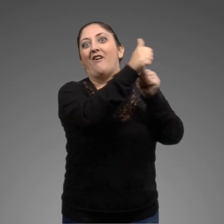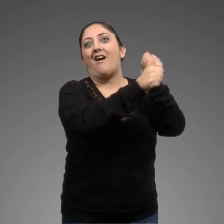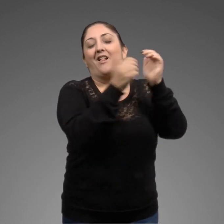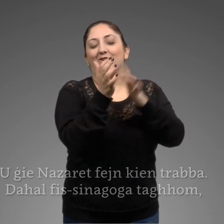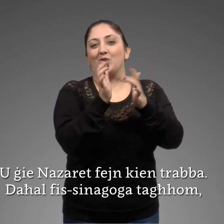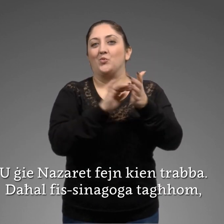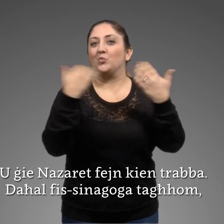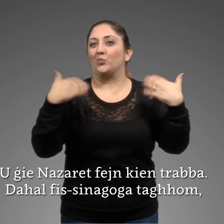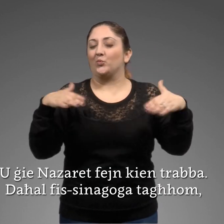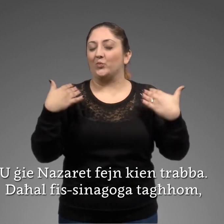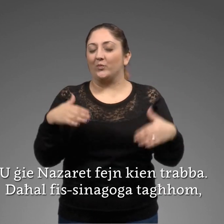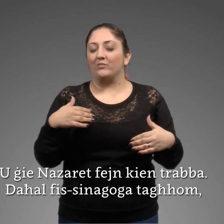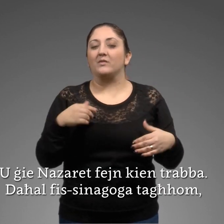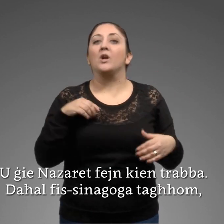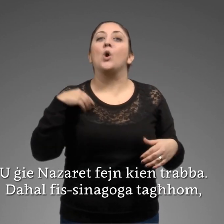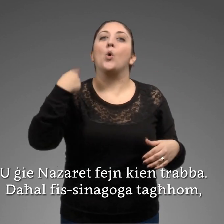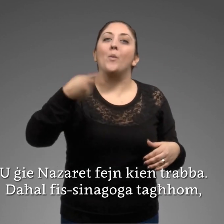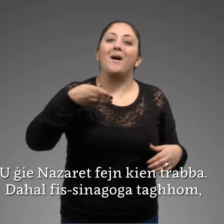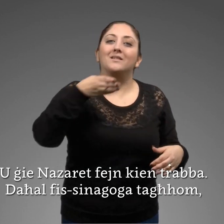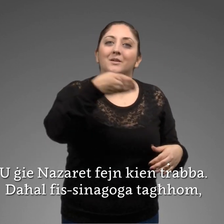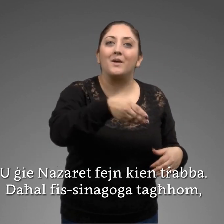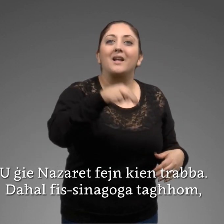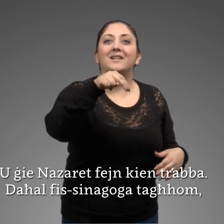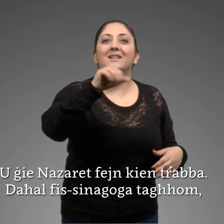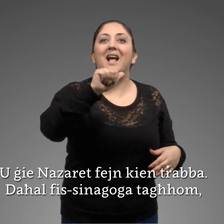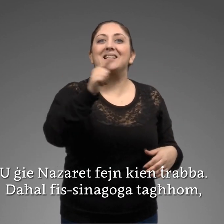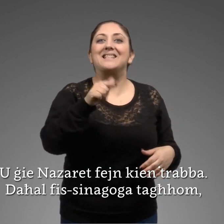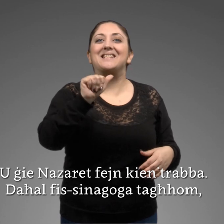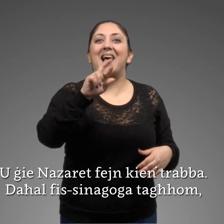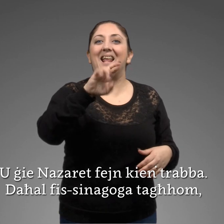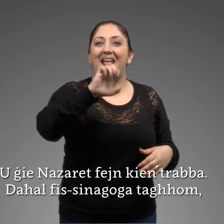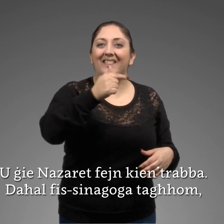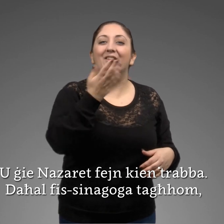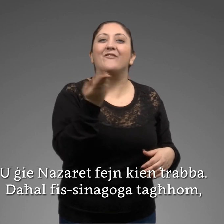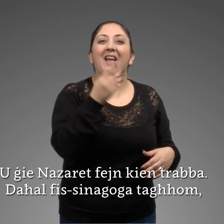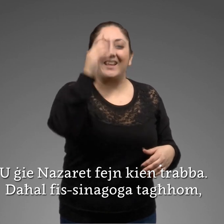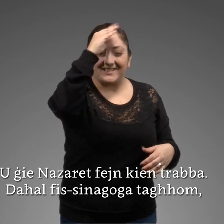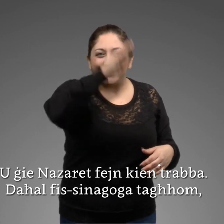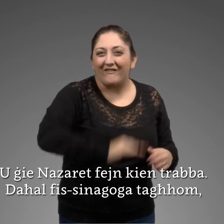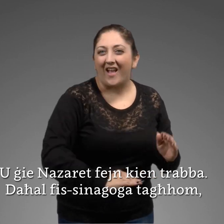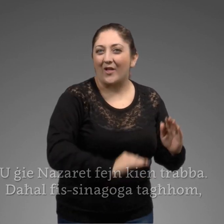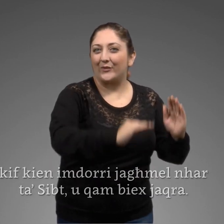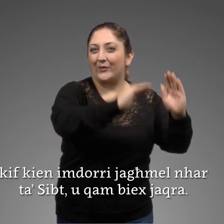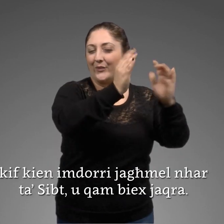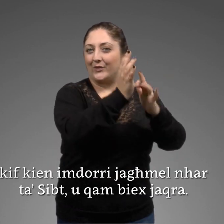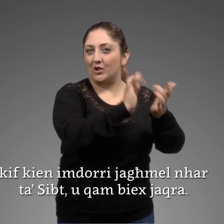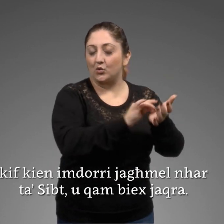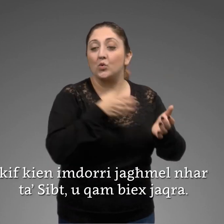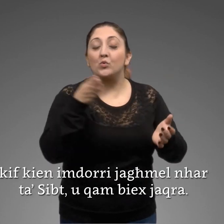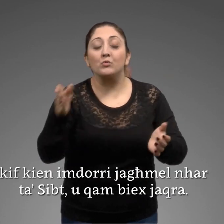u ġinat zaret fenkin trabba dħal fissinagoga taħħom kifkin imdori jam l